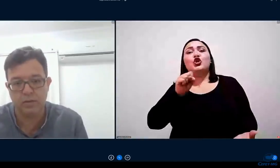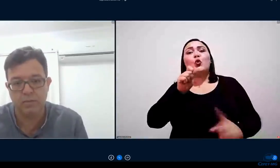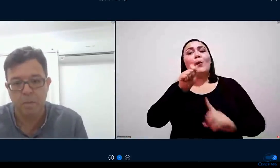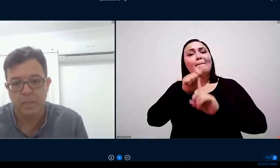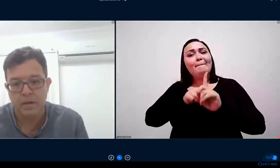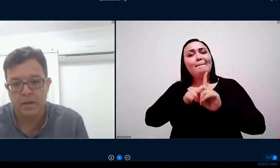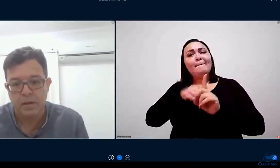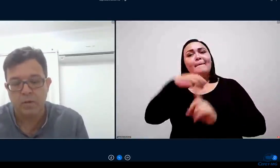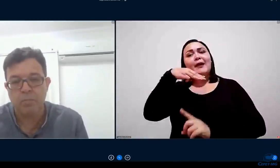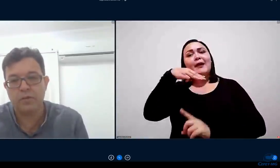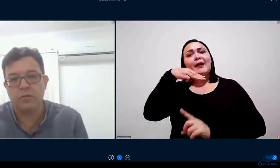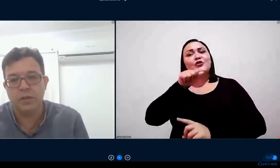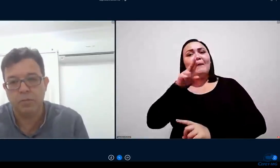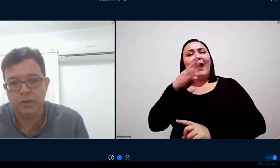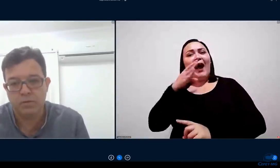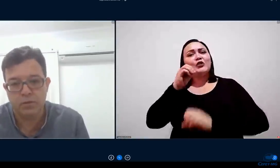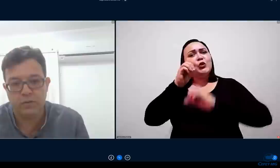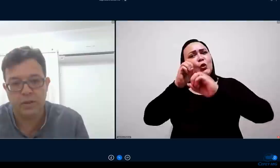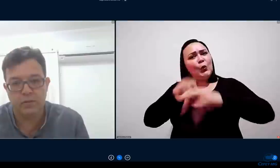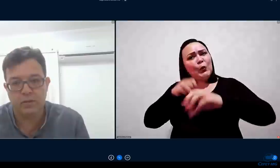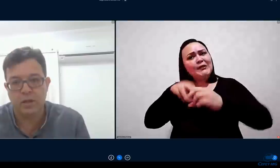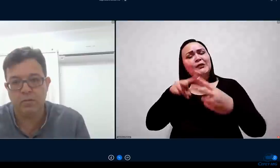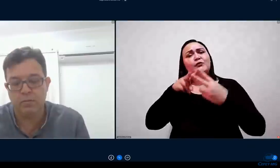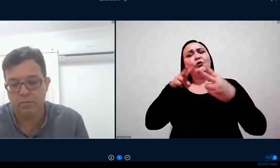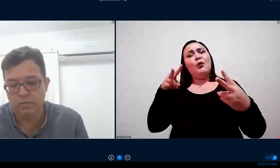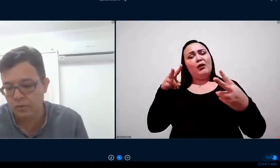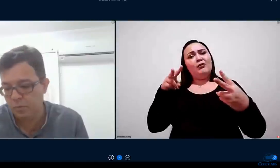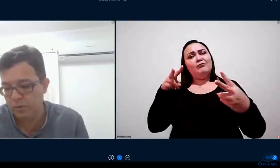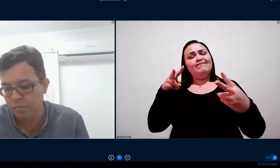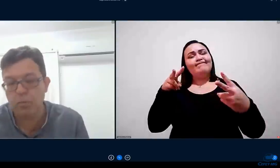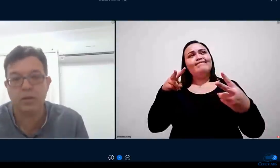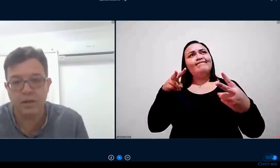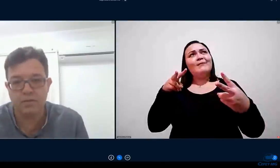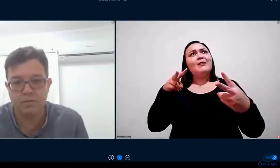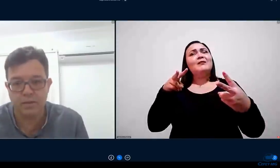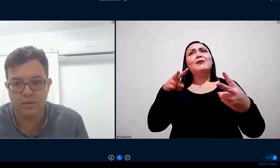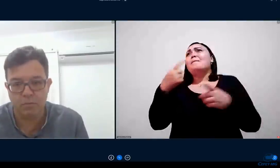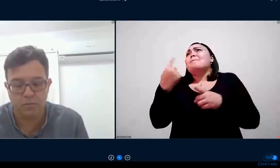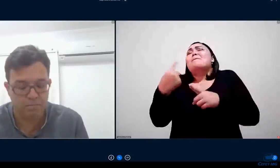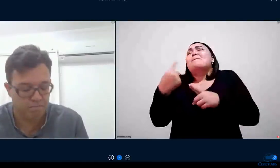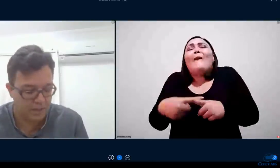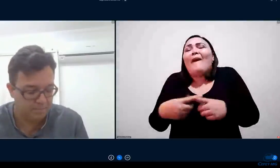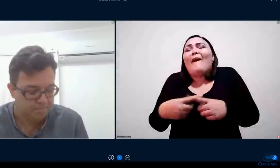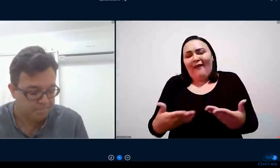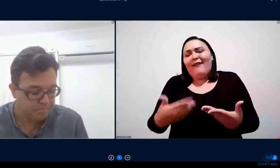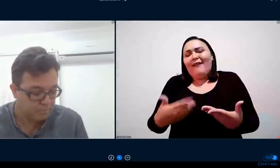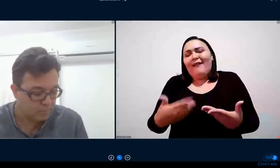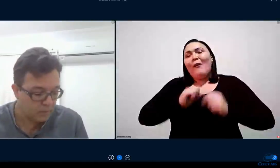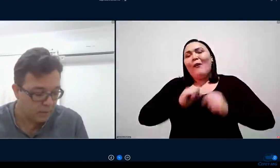isso eu creio que eu posso contribuir com vocês ao responder por que fazemos